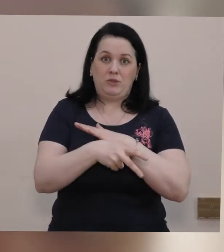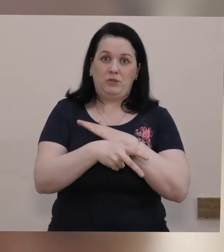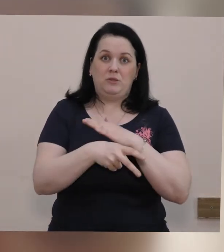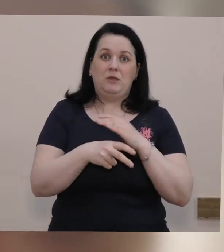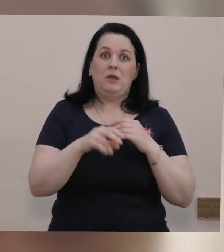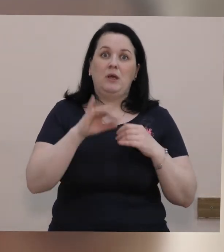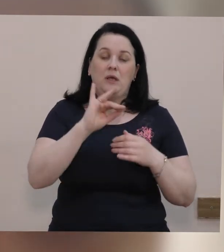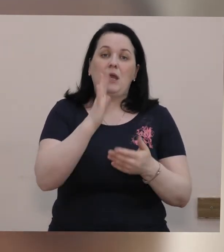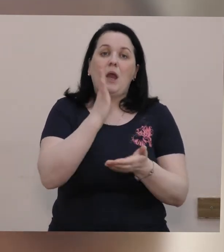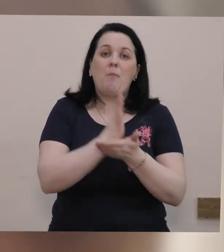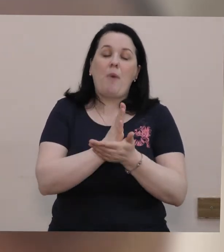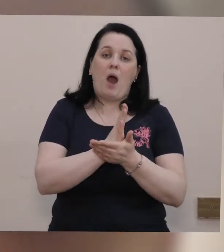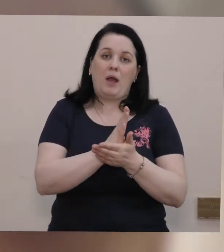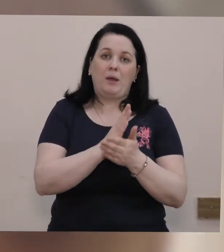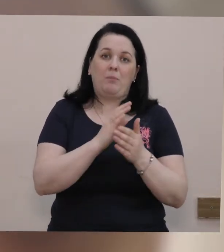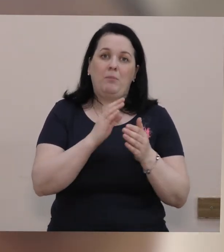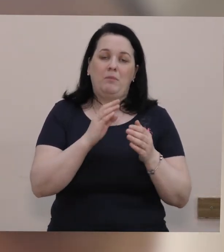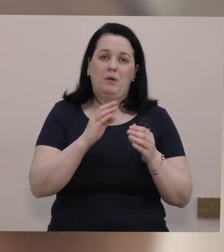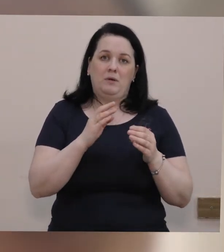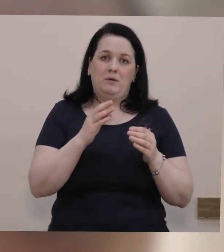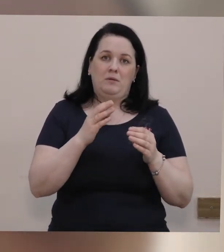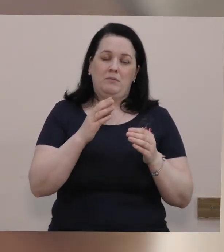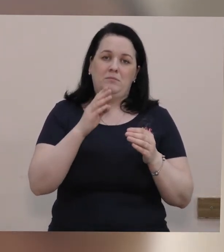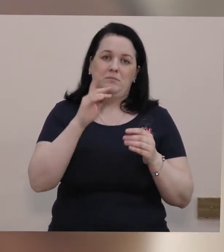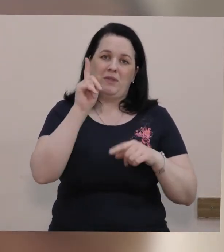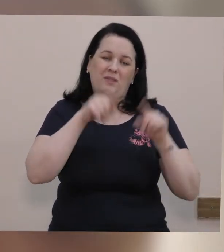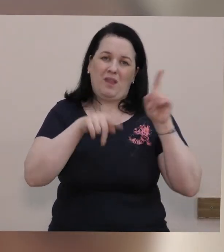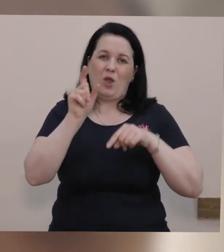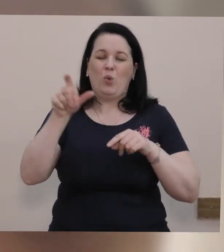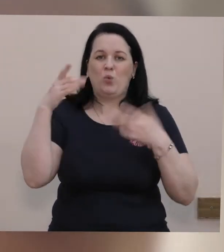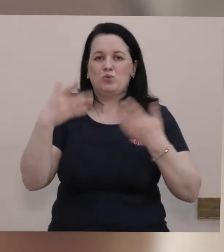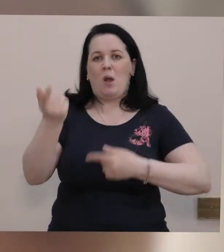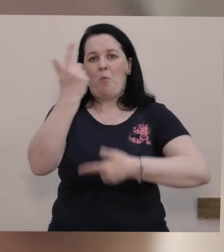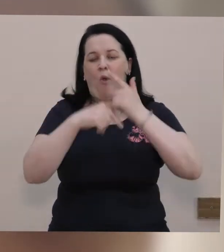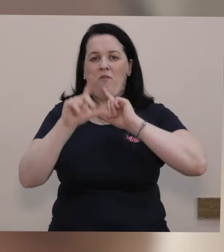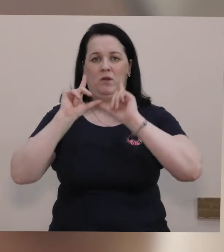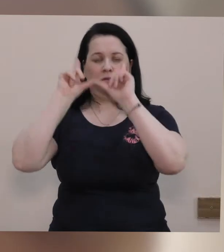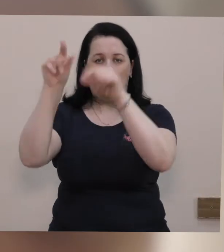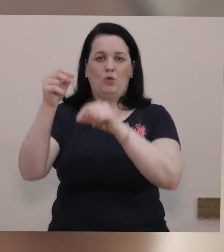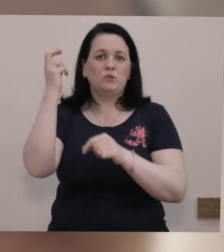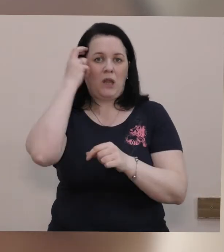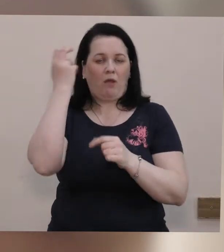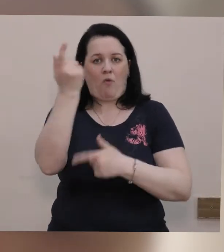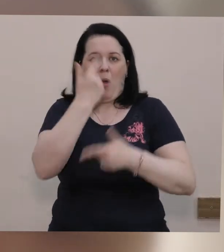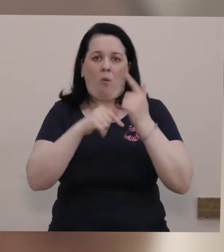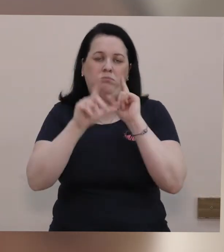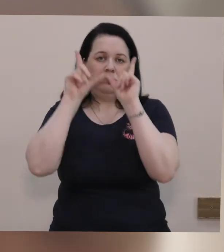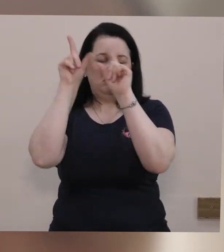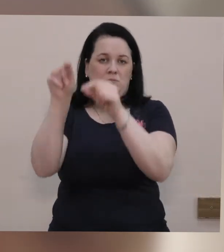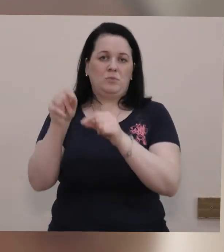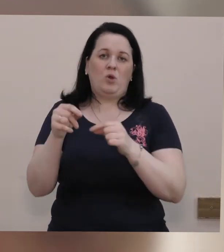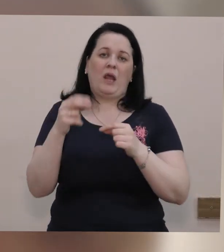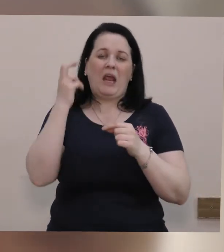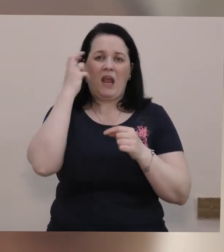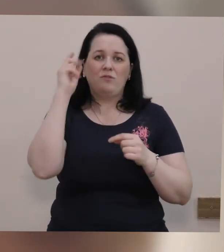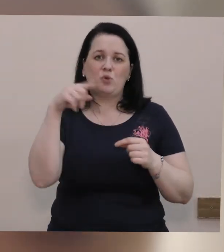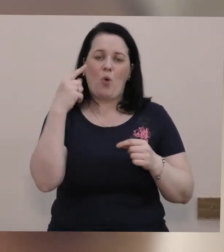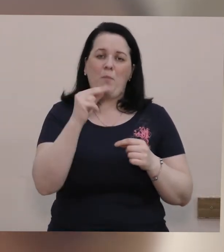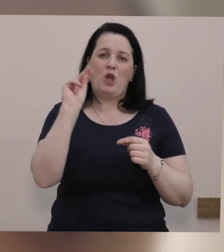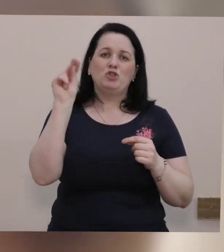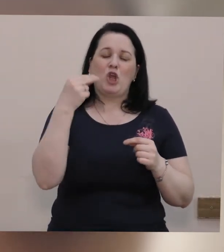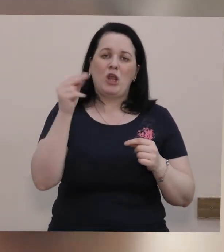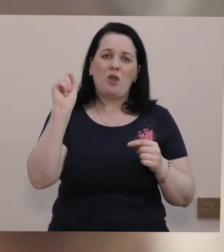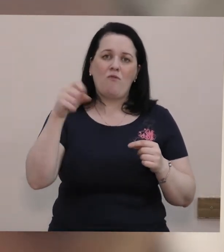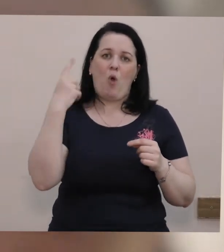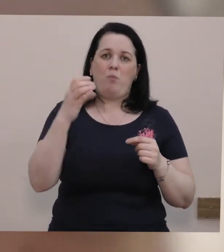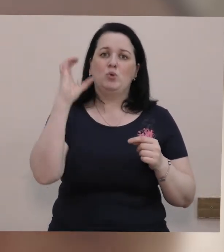осіб. Маємо певний відтік. Люди повертаються додому з Києва, з Київської області, з Чернігова,